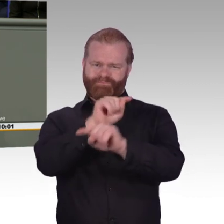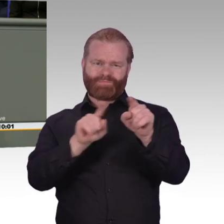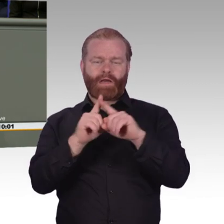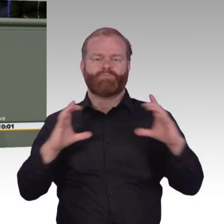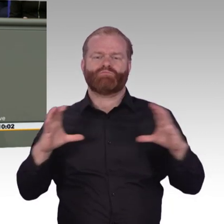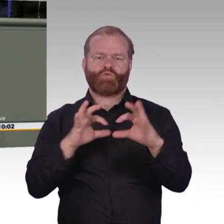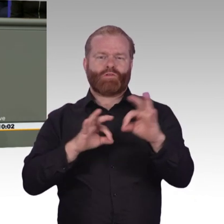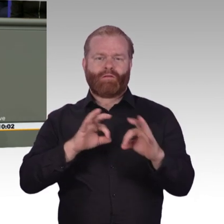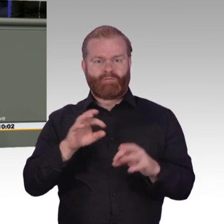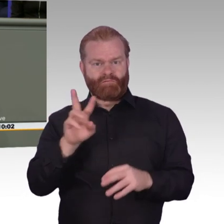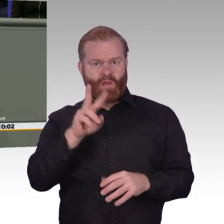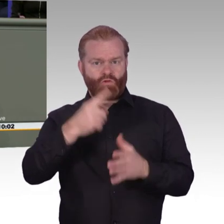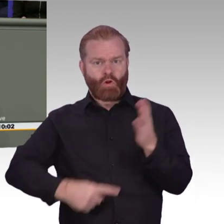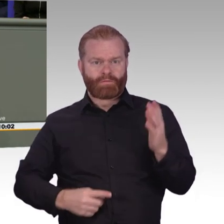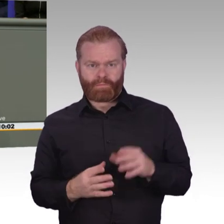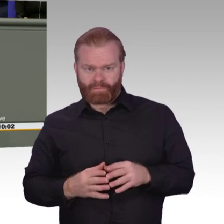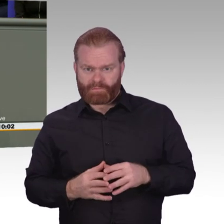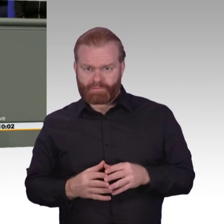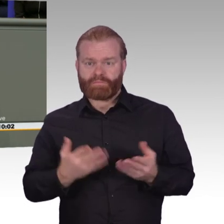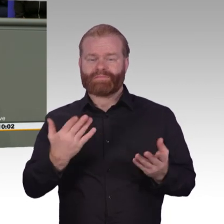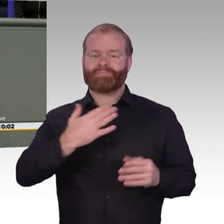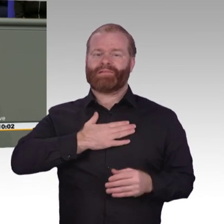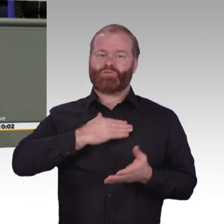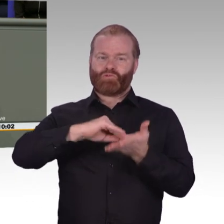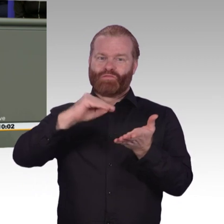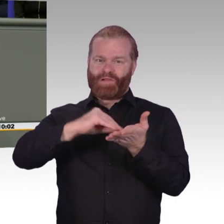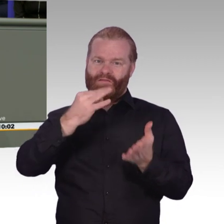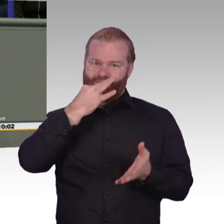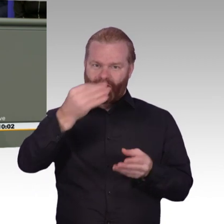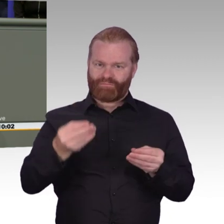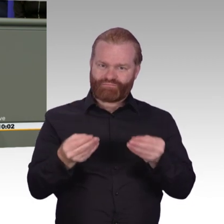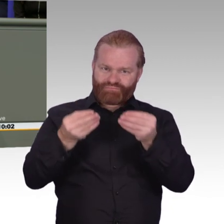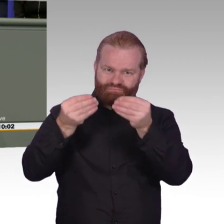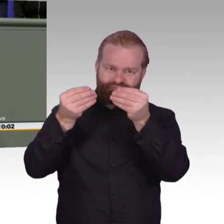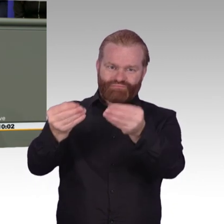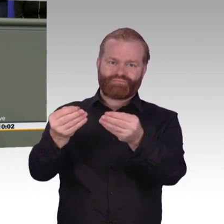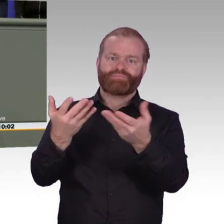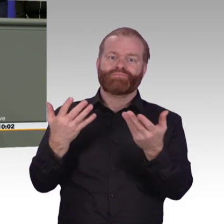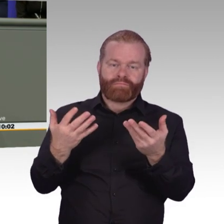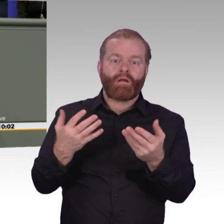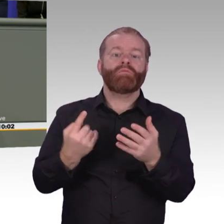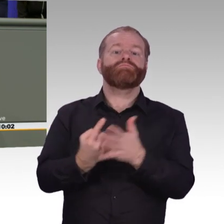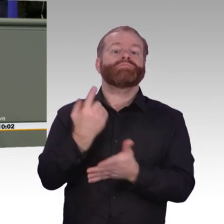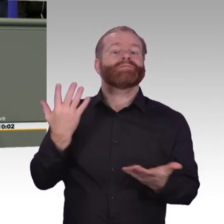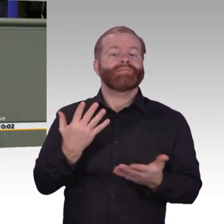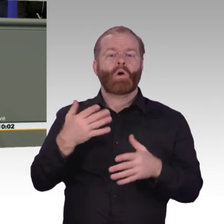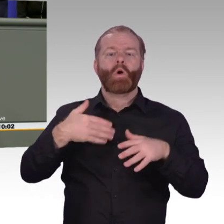Ministerien, durch das Verteidigungsministerium, das BAMF und die KI-Strategie zieht, hat also auch die Umsetzungsstrategie